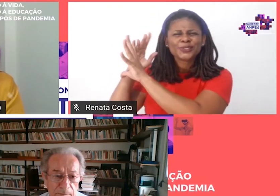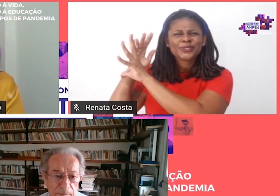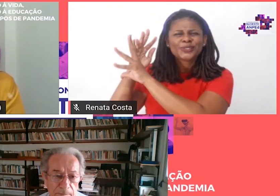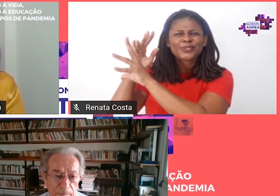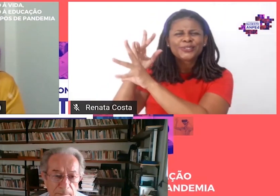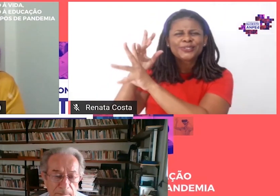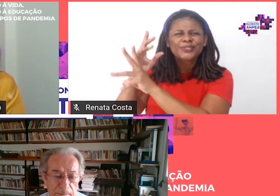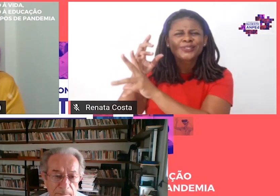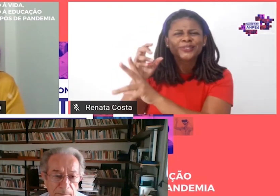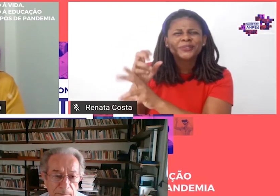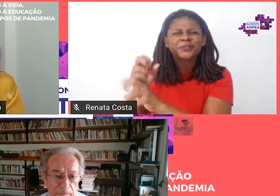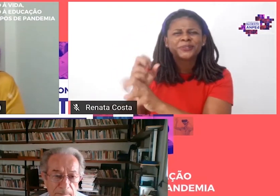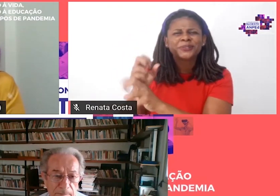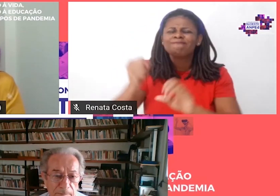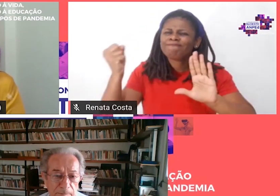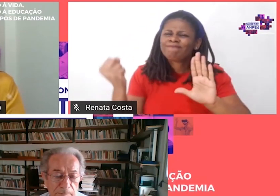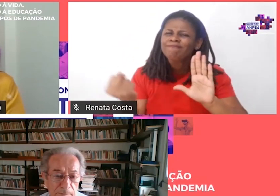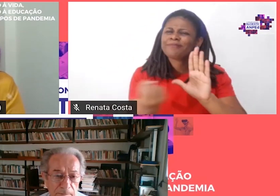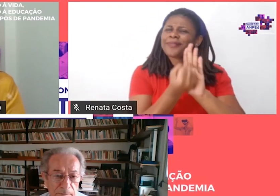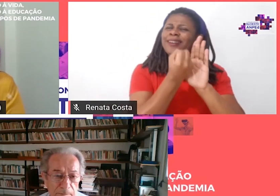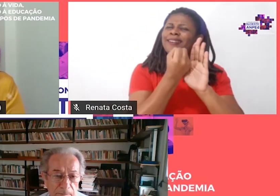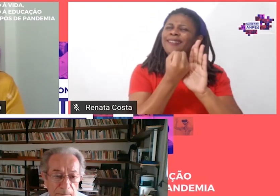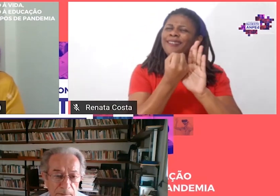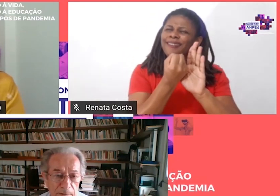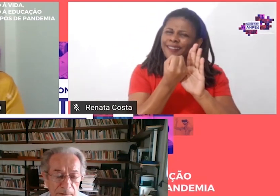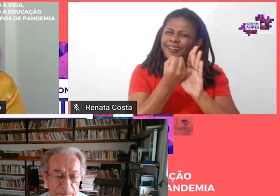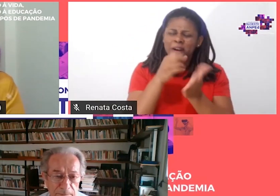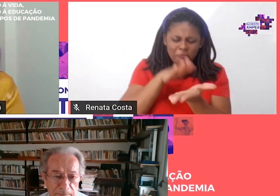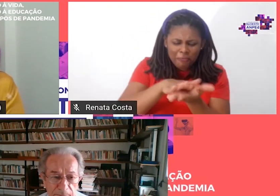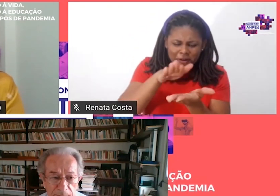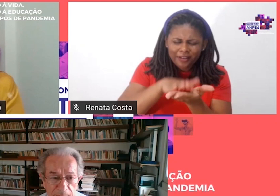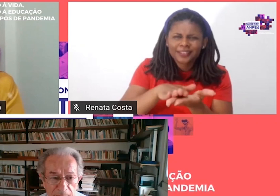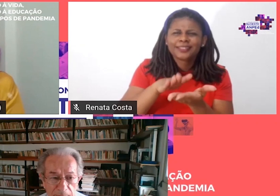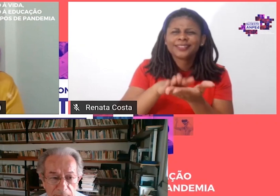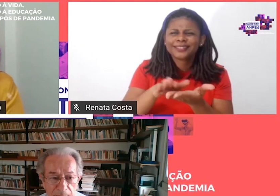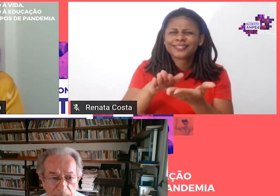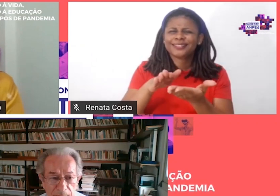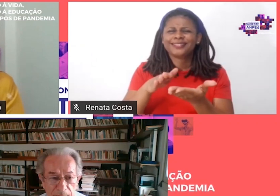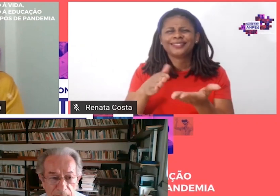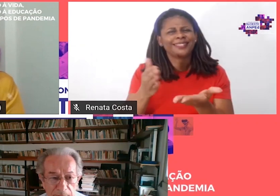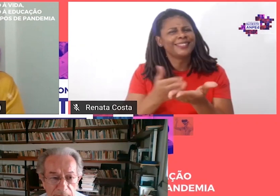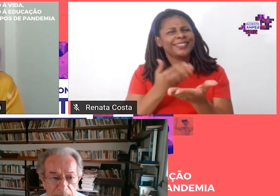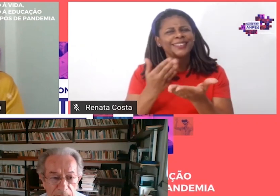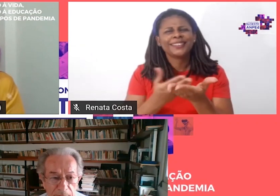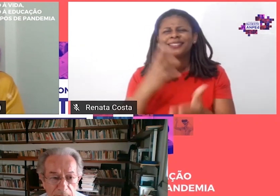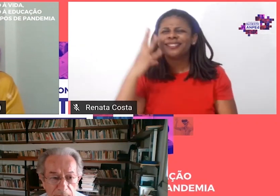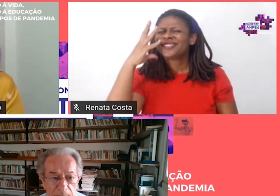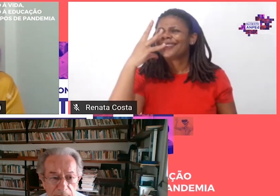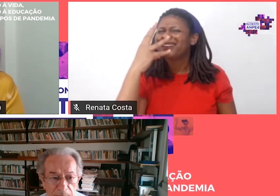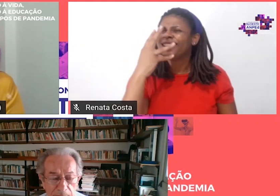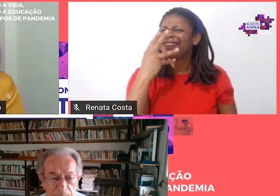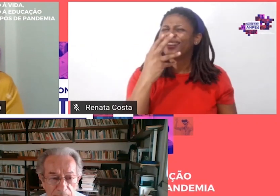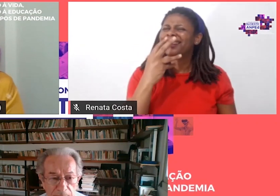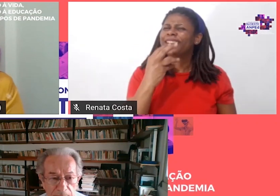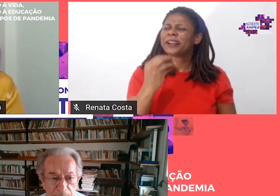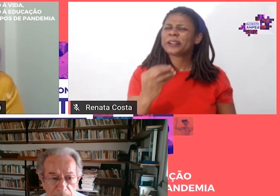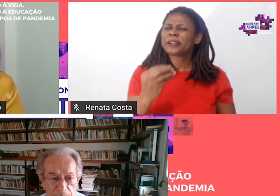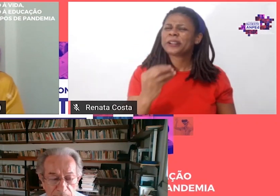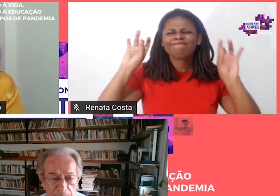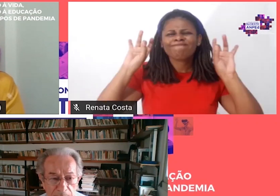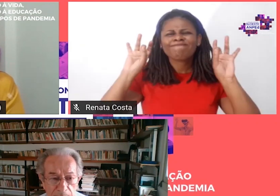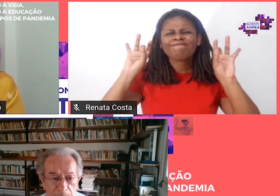acontecimentalizando da produção do livro, é lindo isso, essa história que torna o livro um acontecimento para essa linda